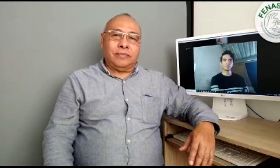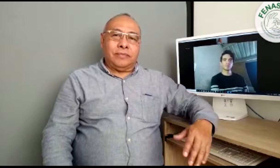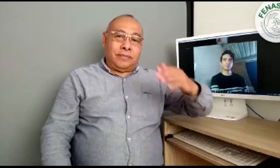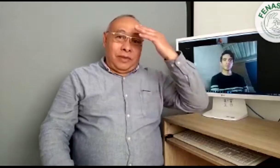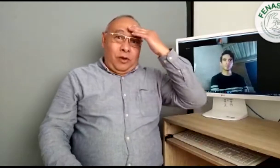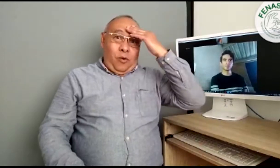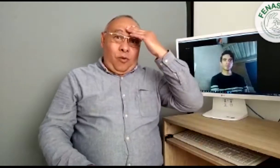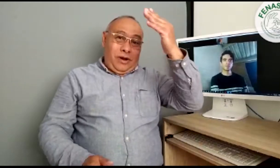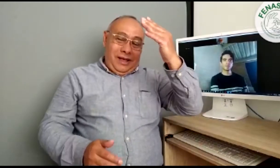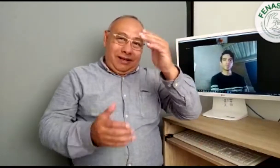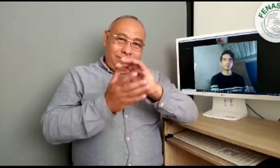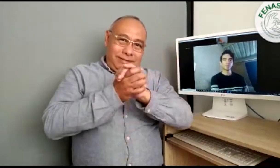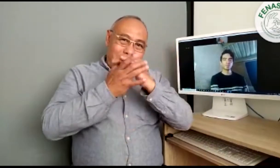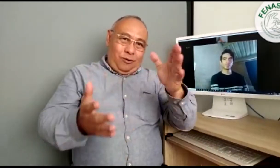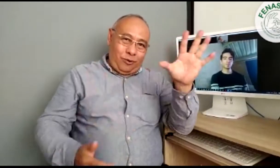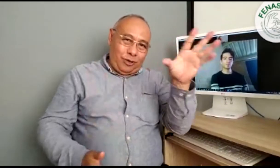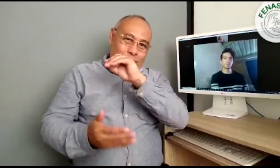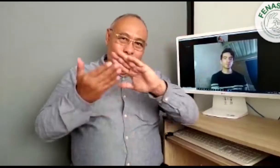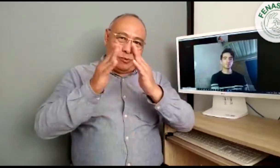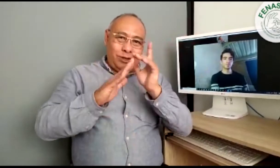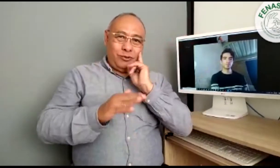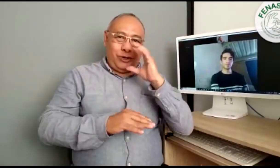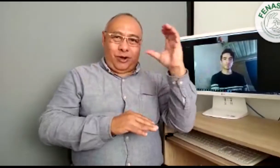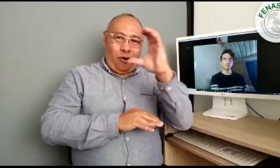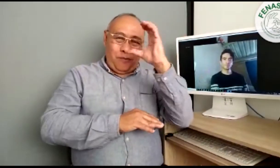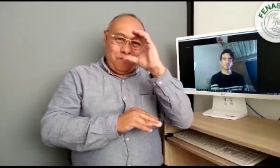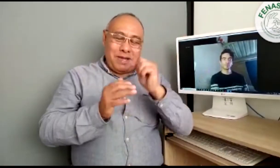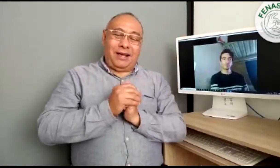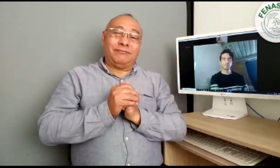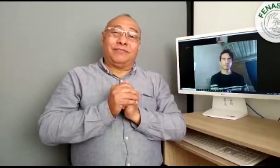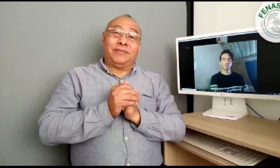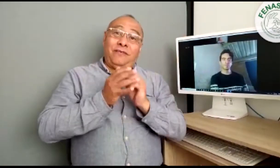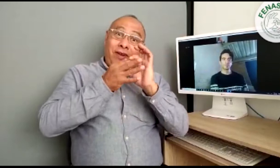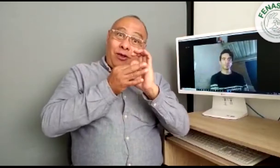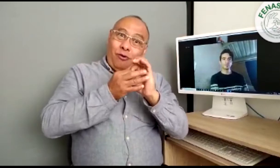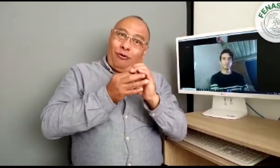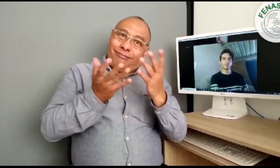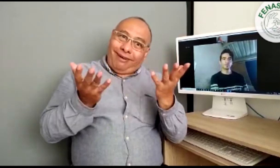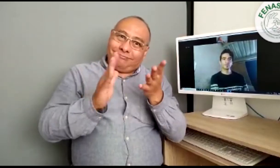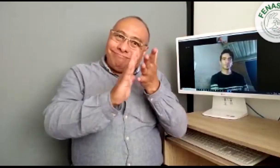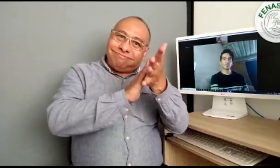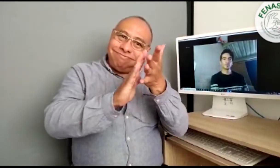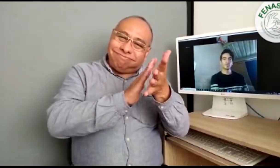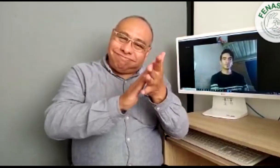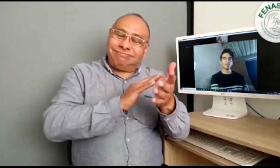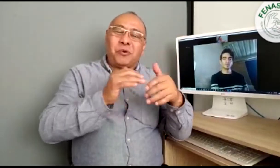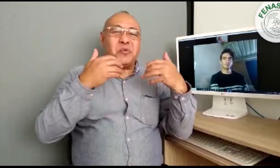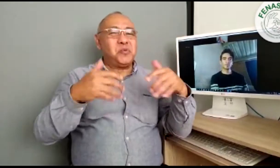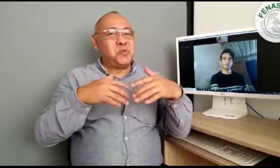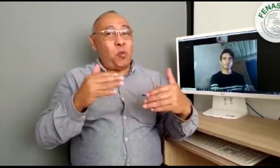Hola a toda la comunidad sorda de Colombia. Para la Federación Nacional de Sordos, es una alegría darles